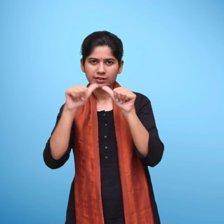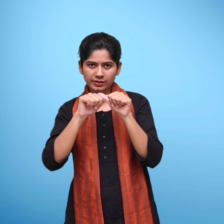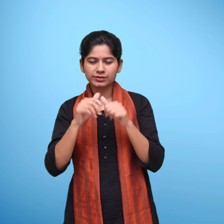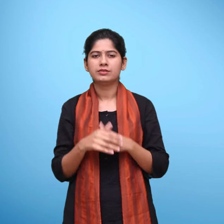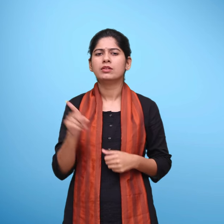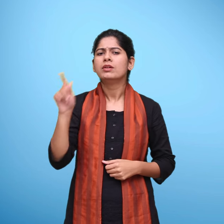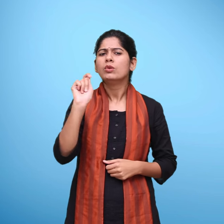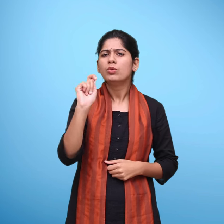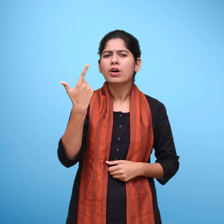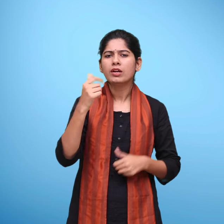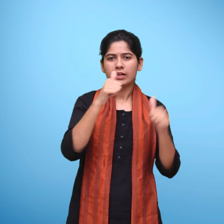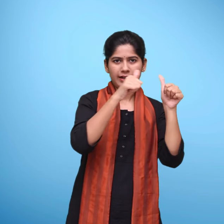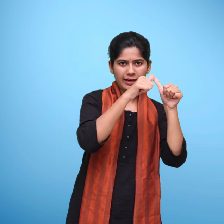सहायक आचार